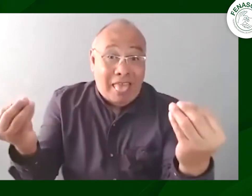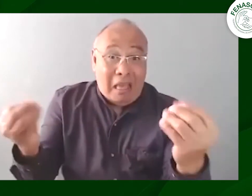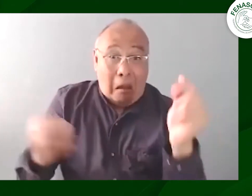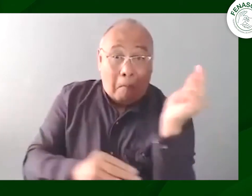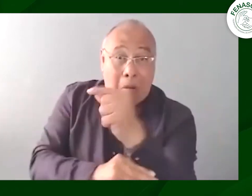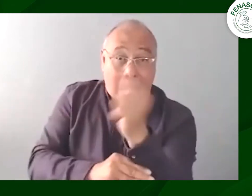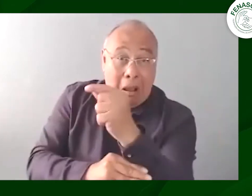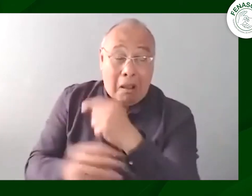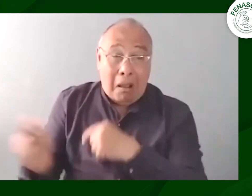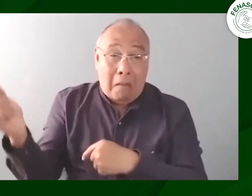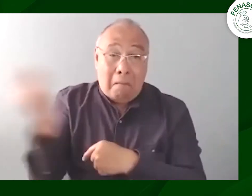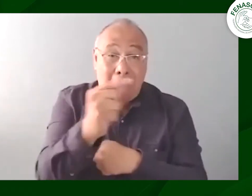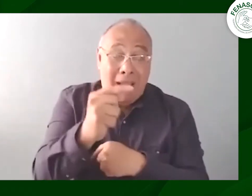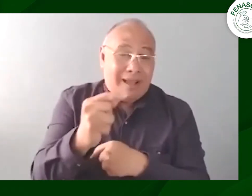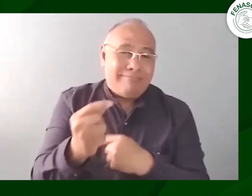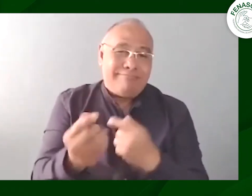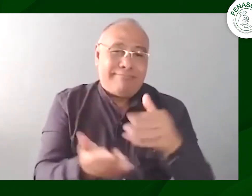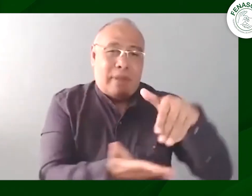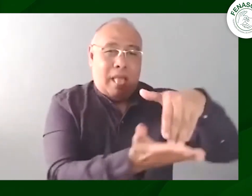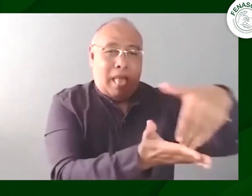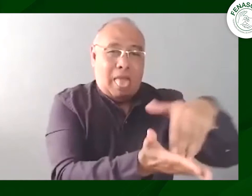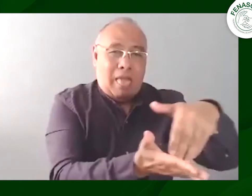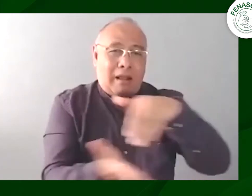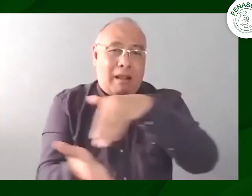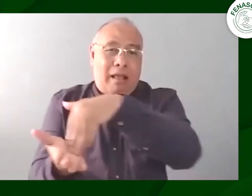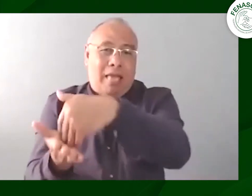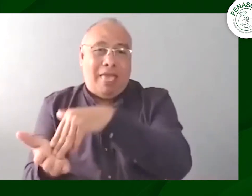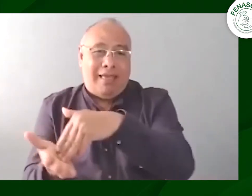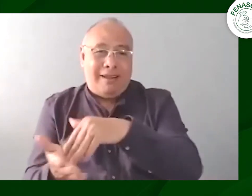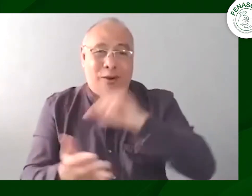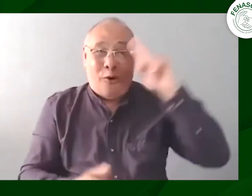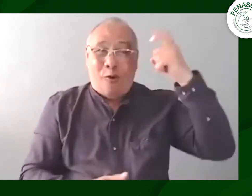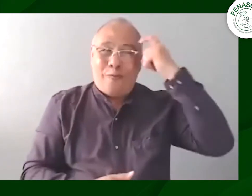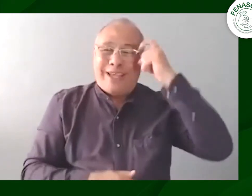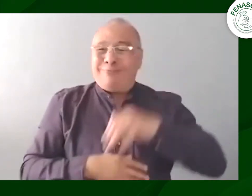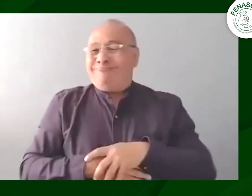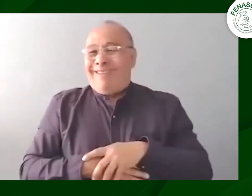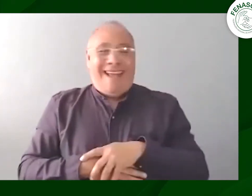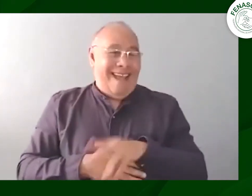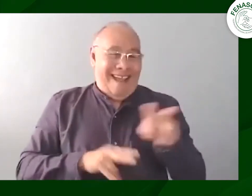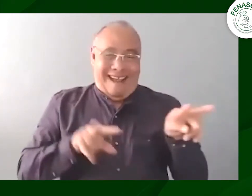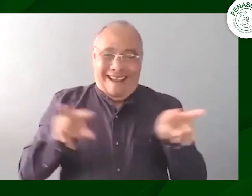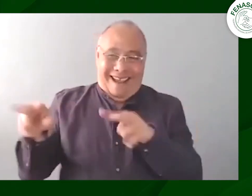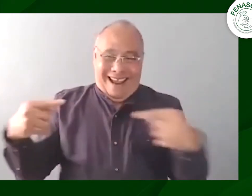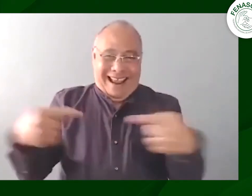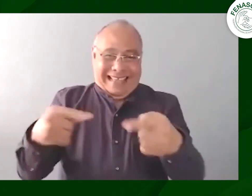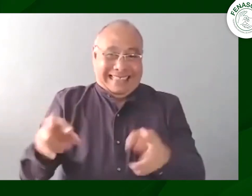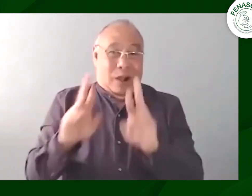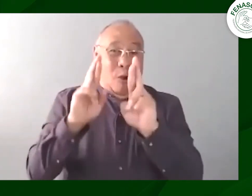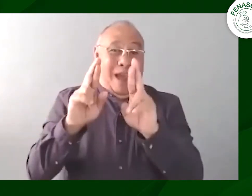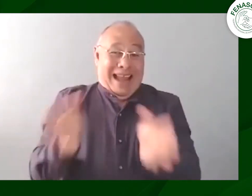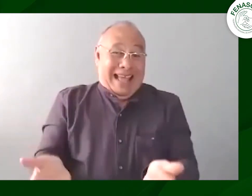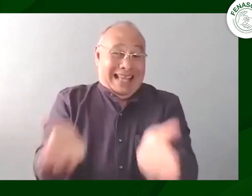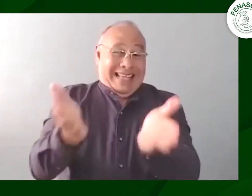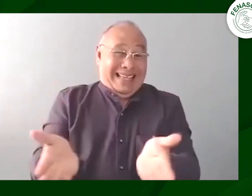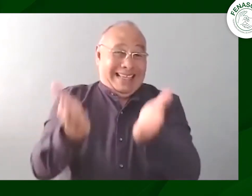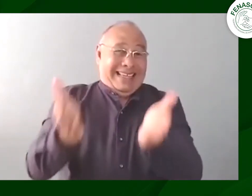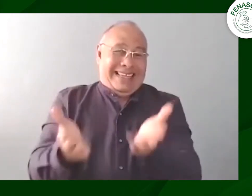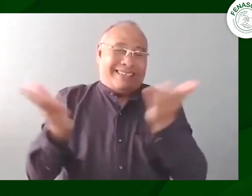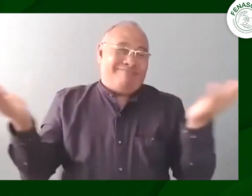incidencia como grupos, como asociaciones pues gobierno nos va a prestar mayor atención si lo hacemos de manera individual pues